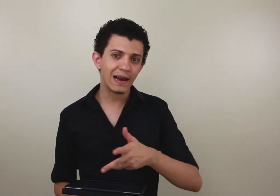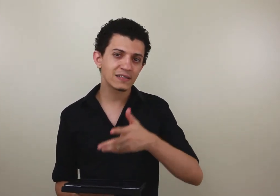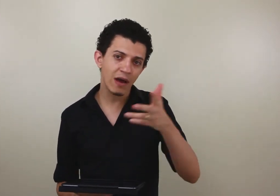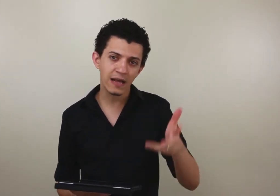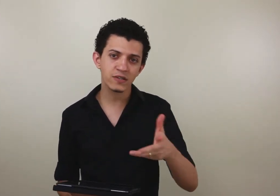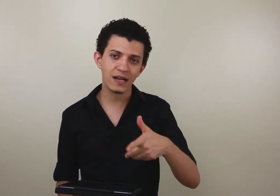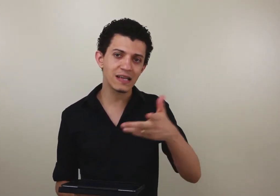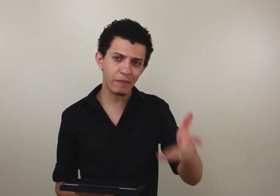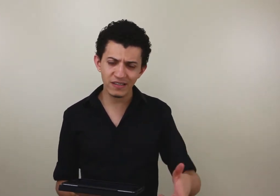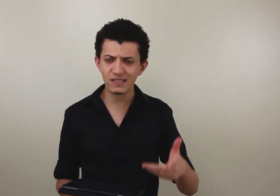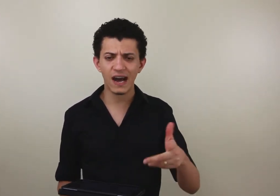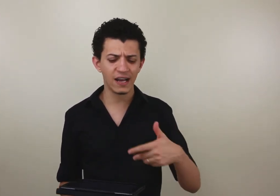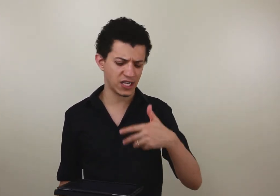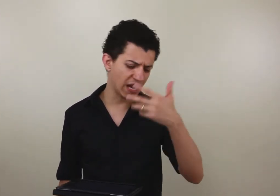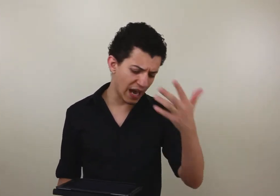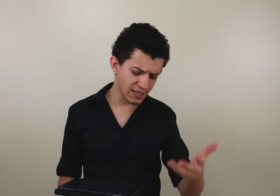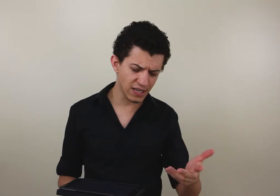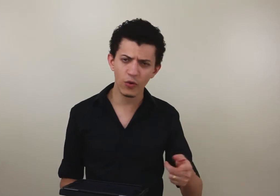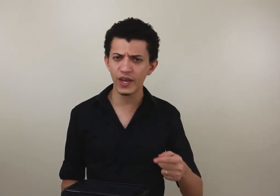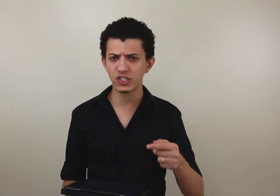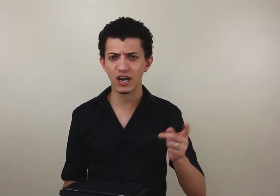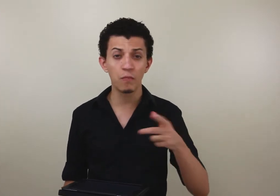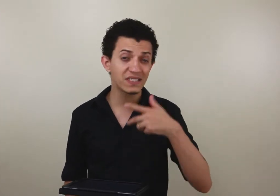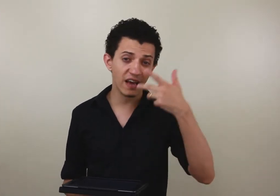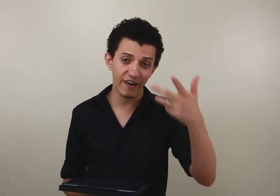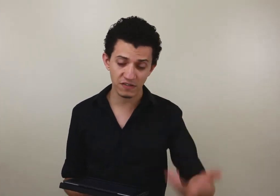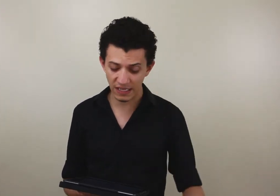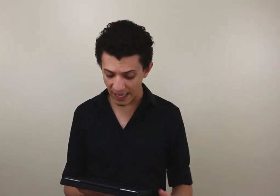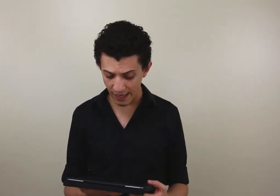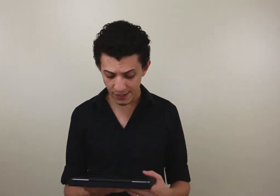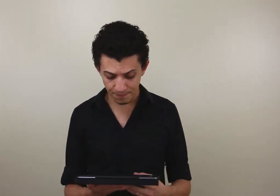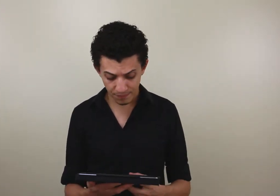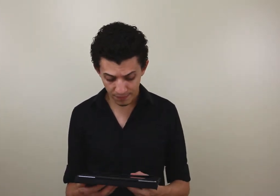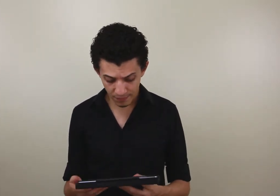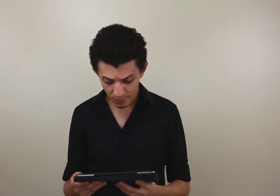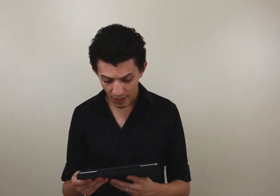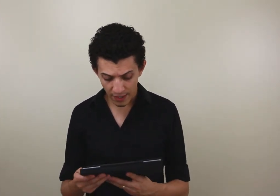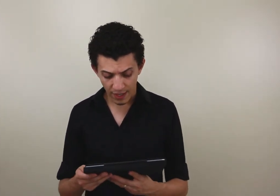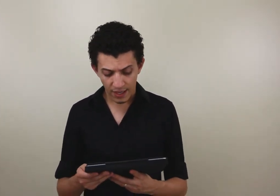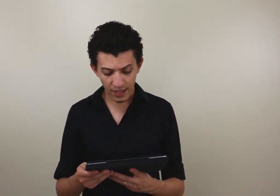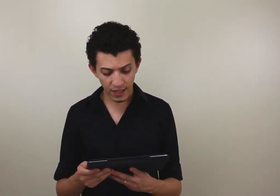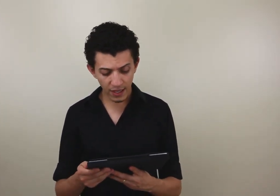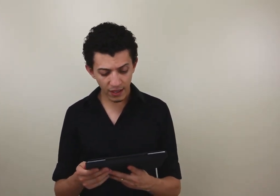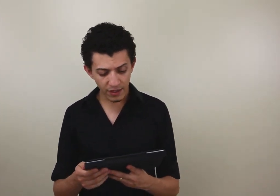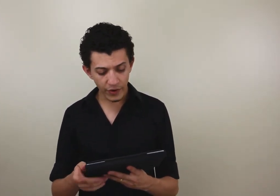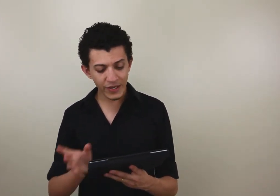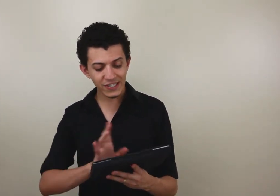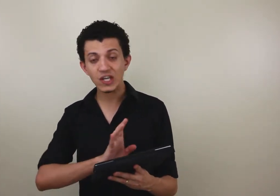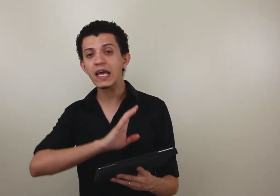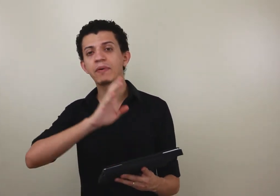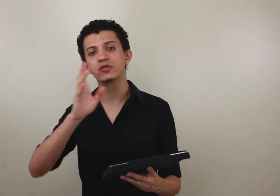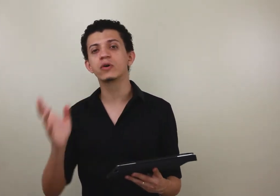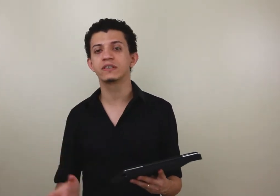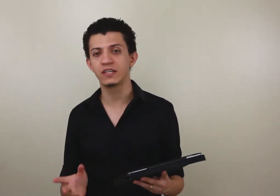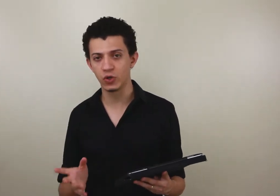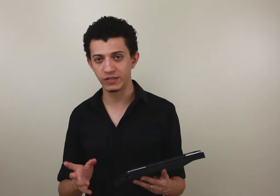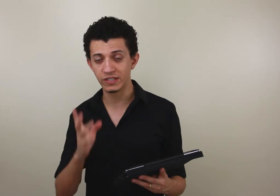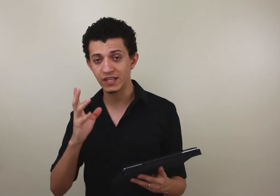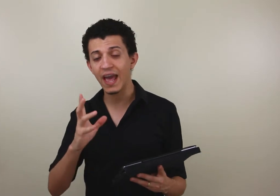elas estão relacionadas à aprendizagem, à análise linguística, a observar os detalhes. Então, não existe Libras de outras regiões, existem